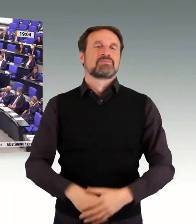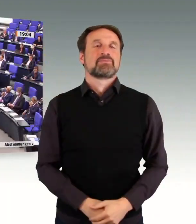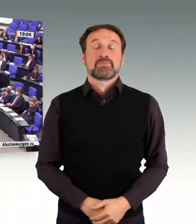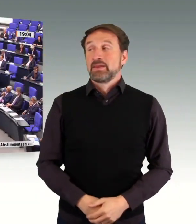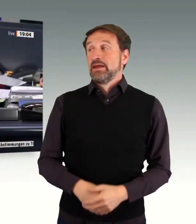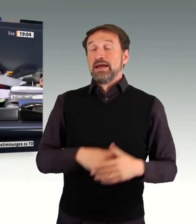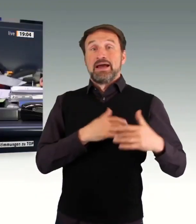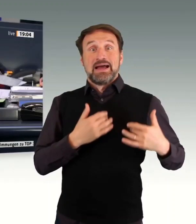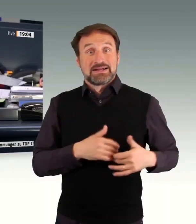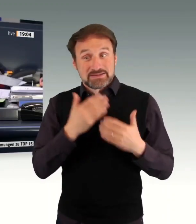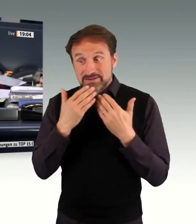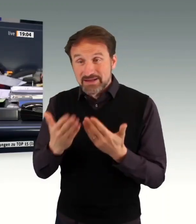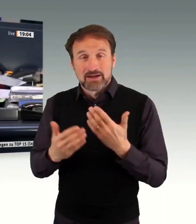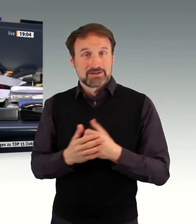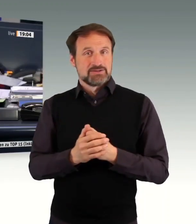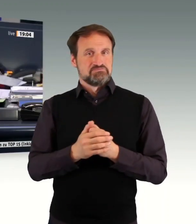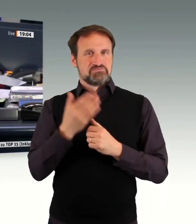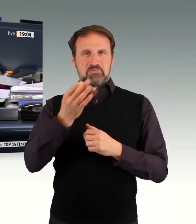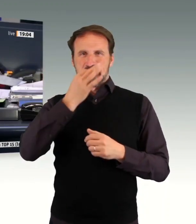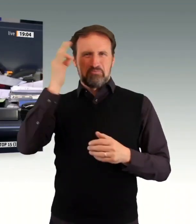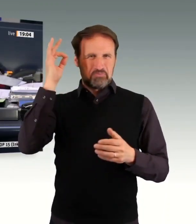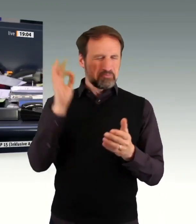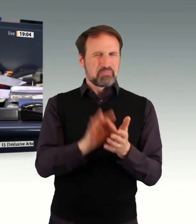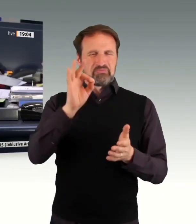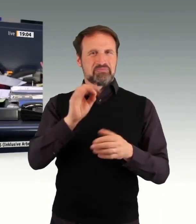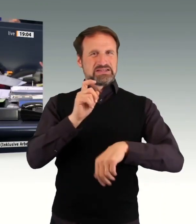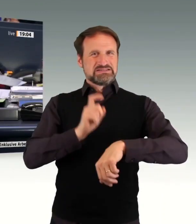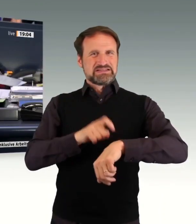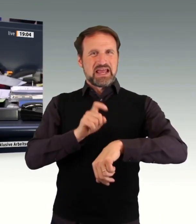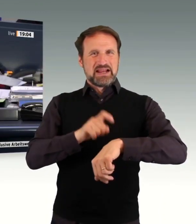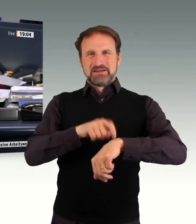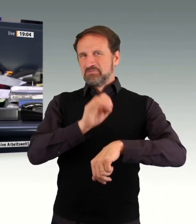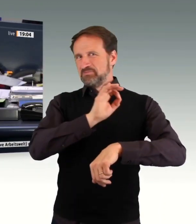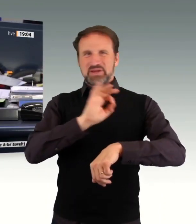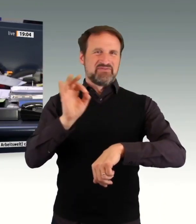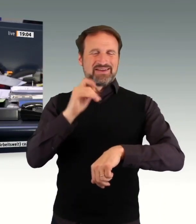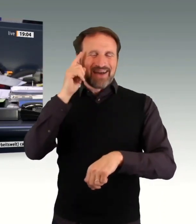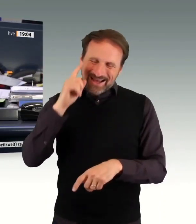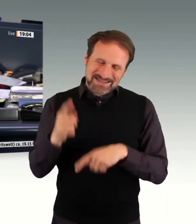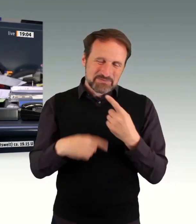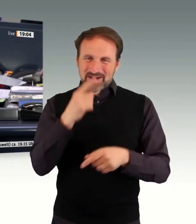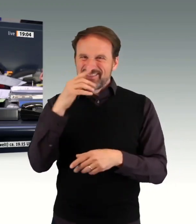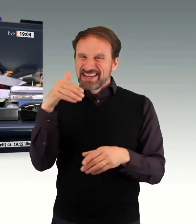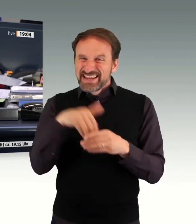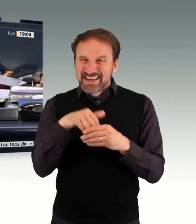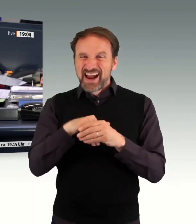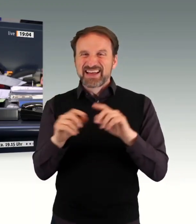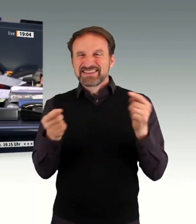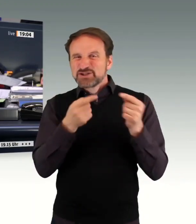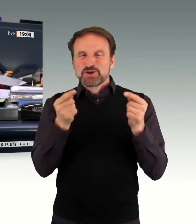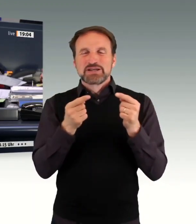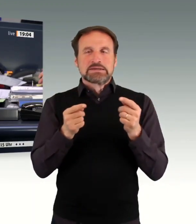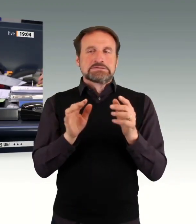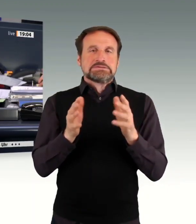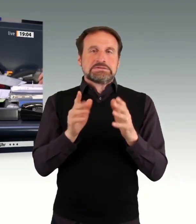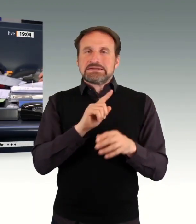Herzlichen Dank auch für die Punktlandung zeitlich. Ich weiß, das ist immer, wenn man über die Inhalte diskutiert, nicht das Wichtigste. Ich sage das aber an dieser Stelle,